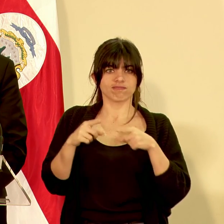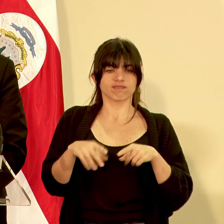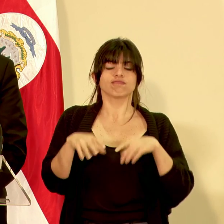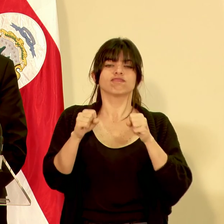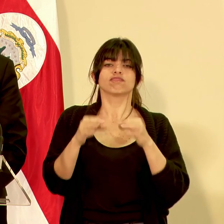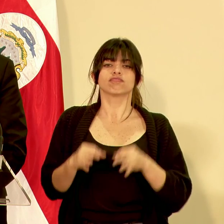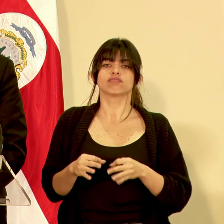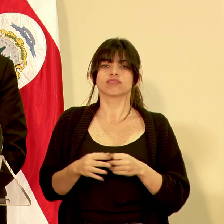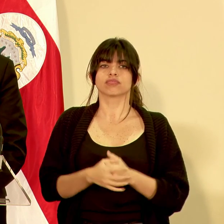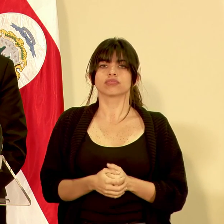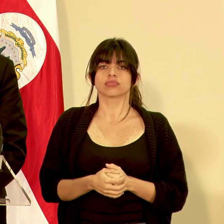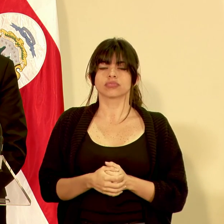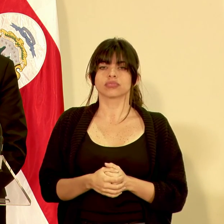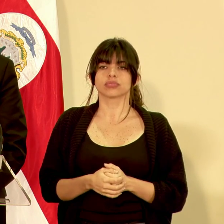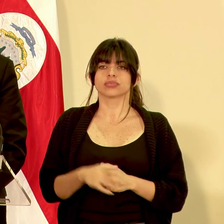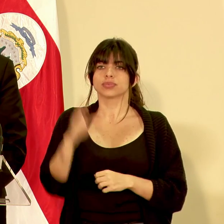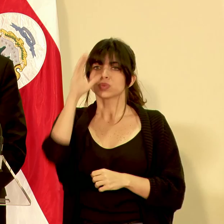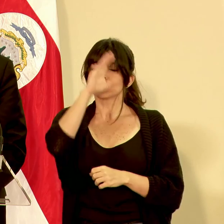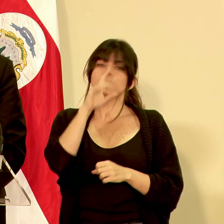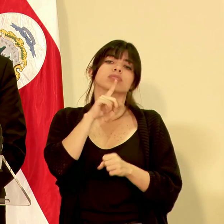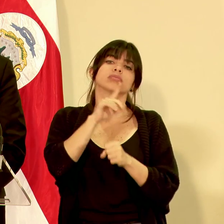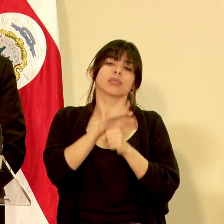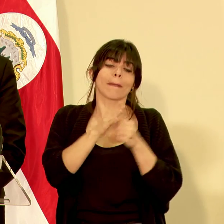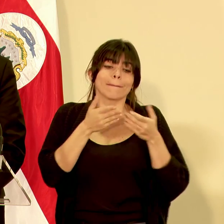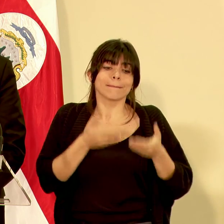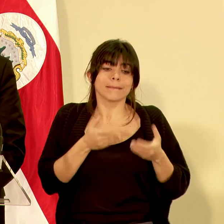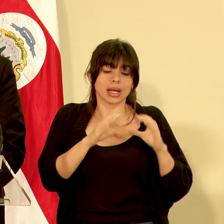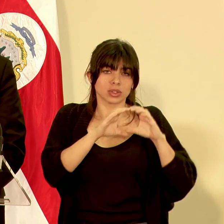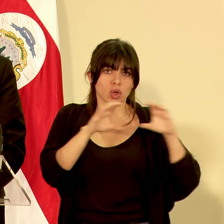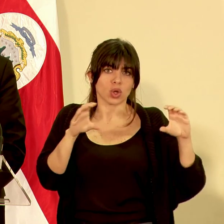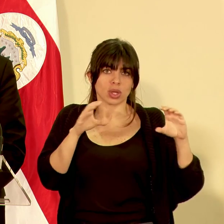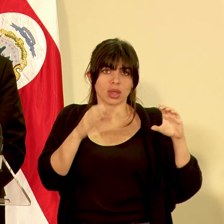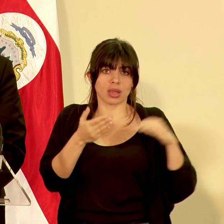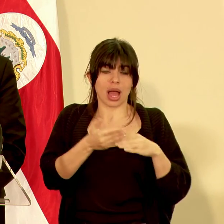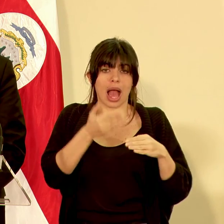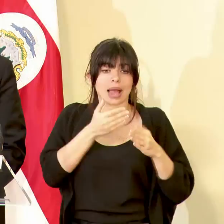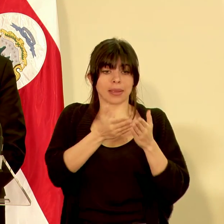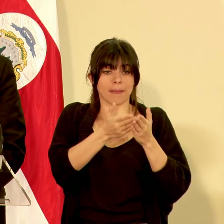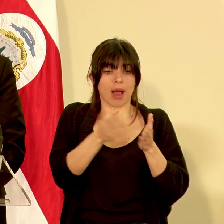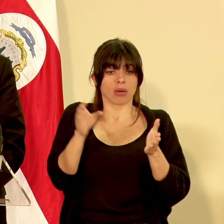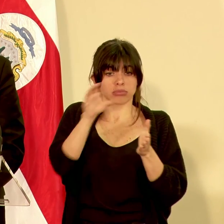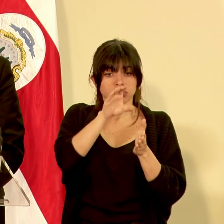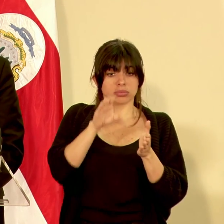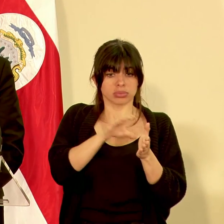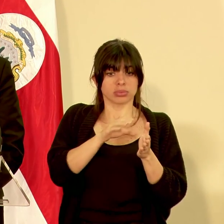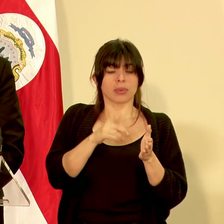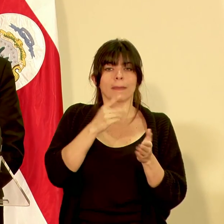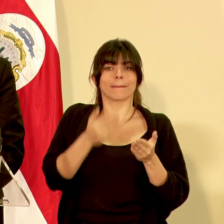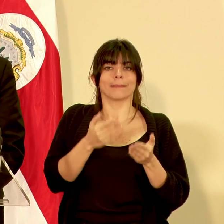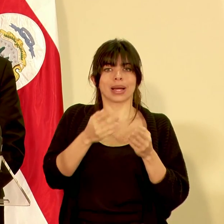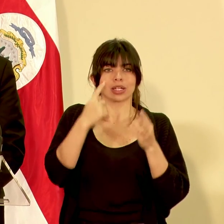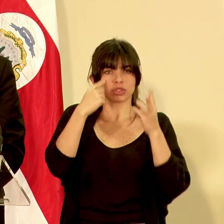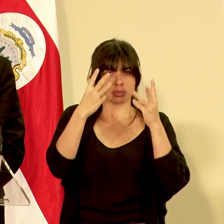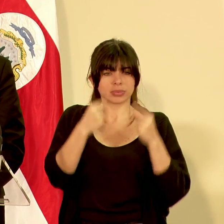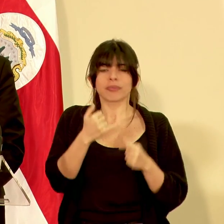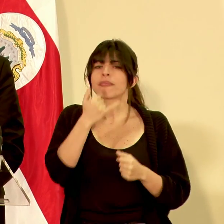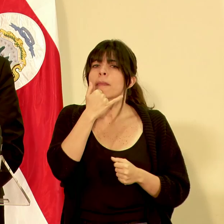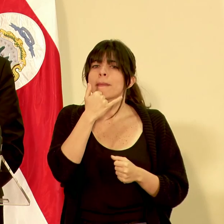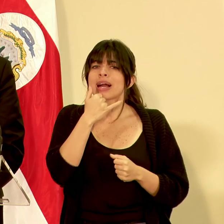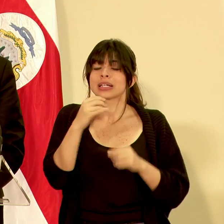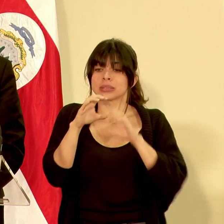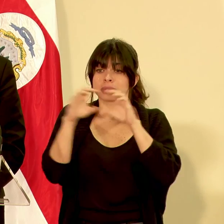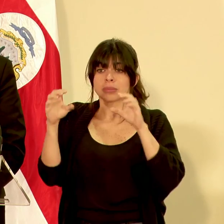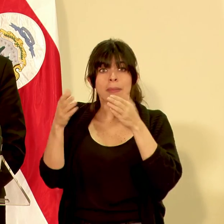garantizar el peso que tienen los contenedores antes de montarlos en un barco básicamente ¿qué es lo que estaba ocurriendo? los